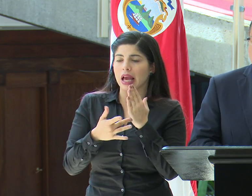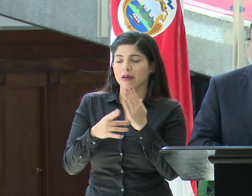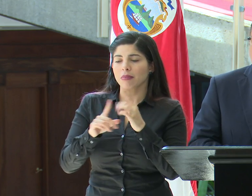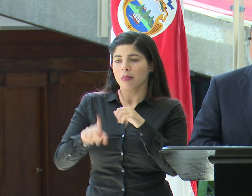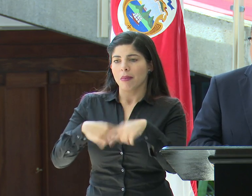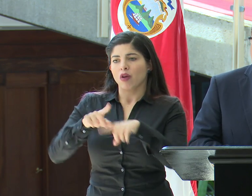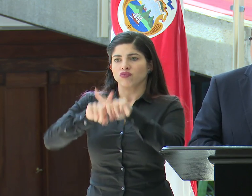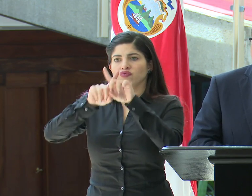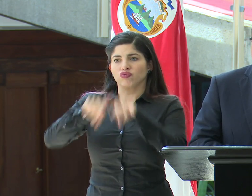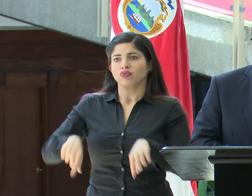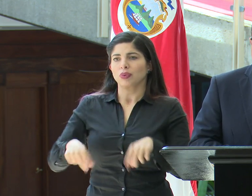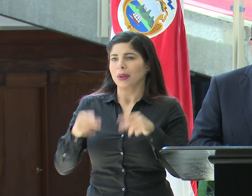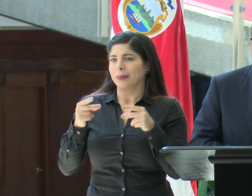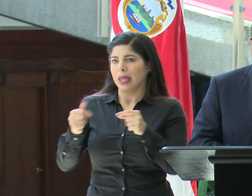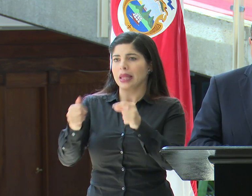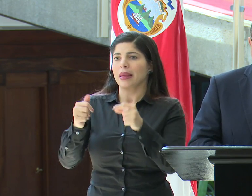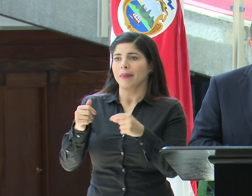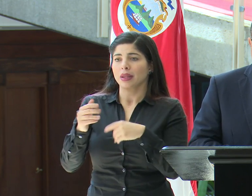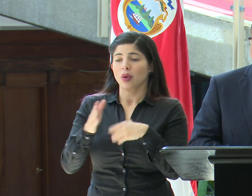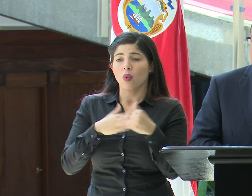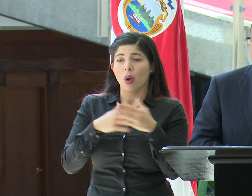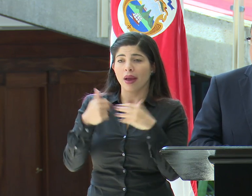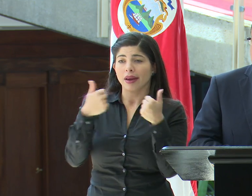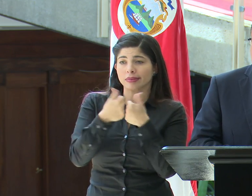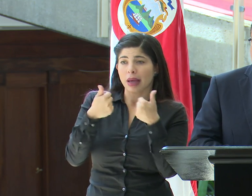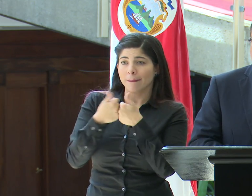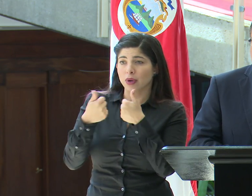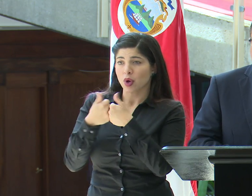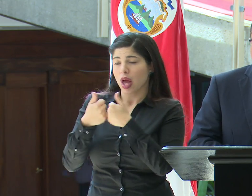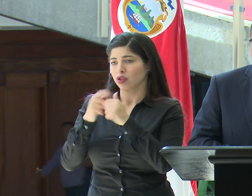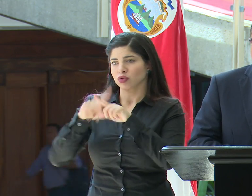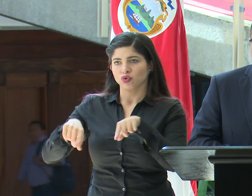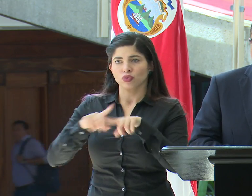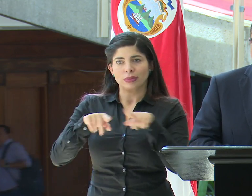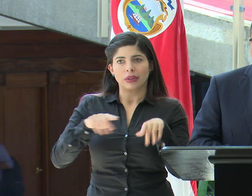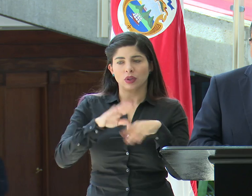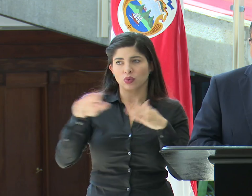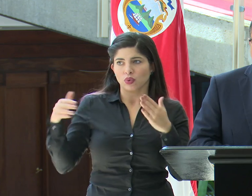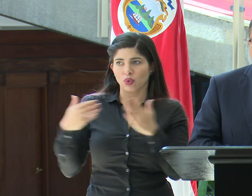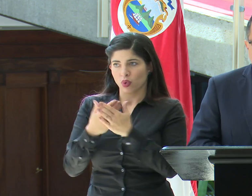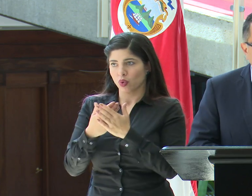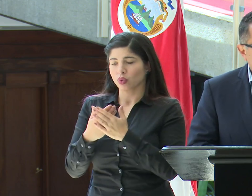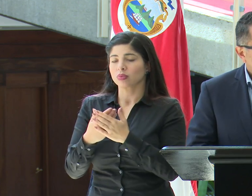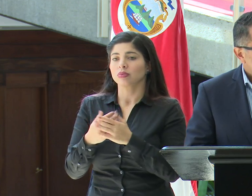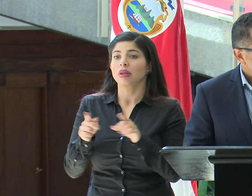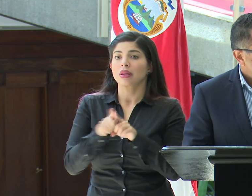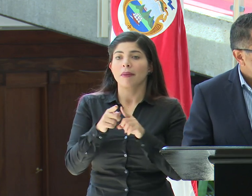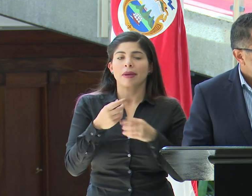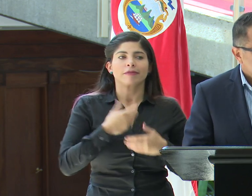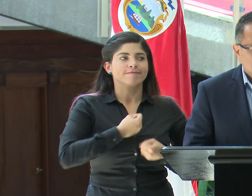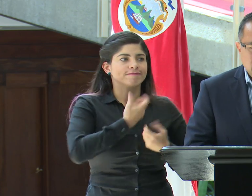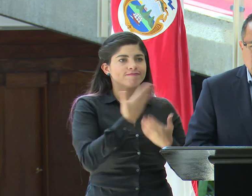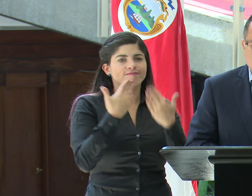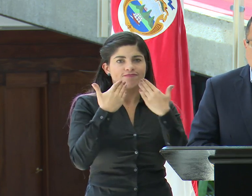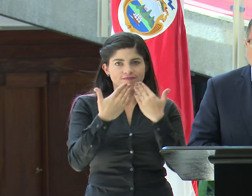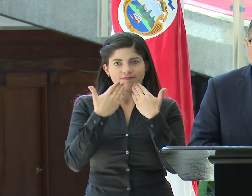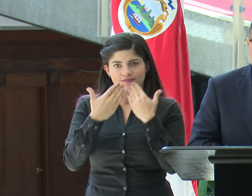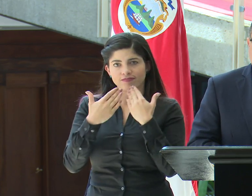suspender de forma inmediata todas las jornadas de todos los campeonatos y mostrar nuestro agradecimiento.